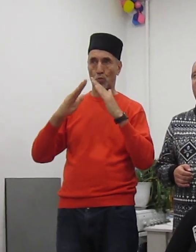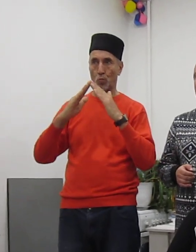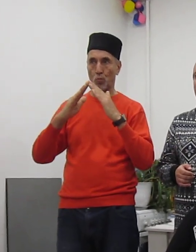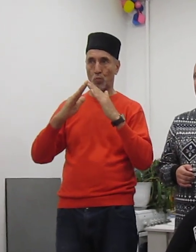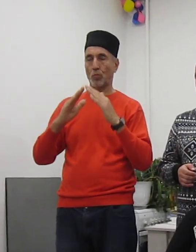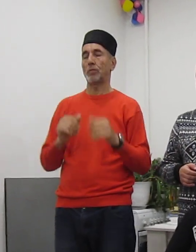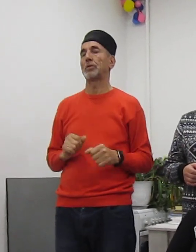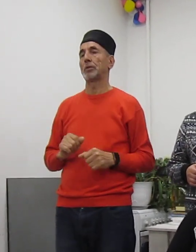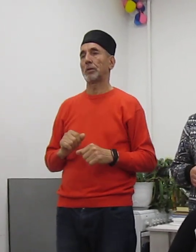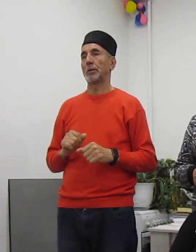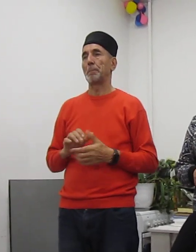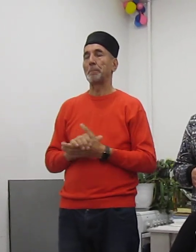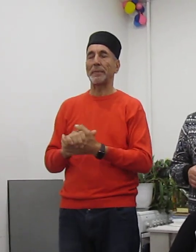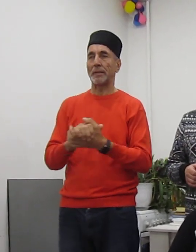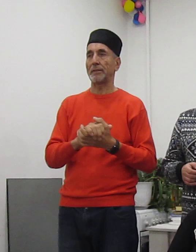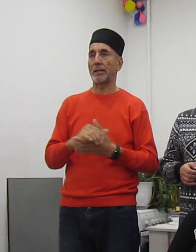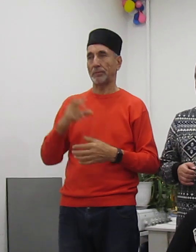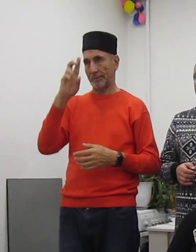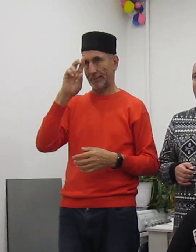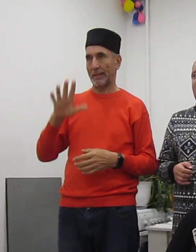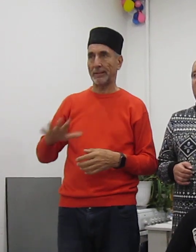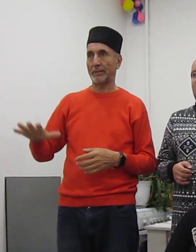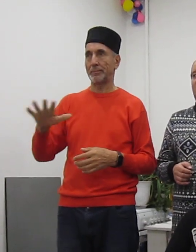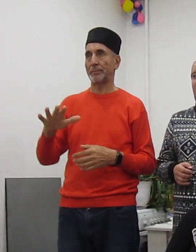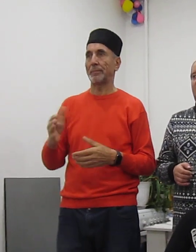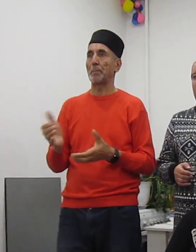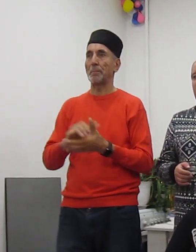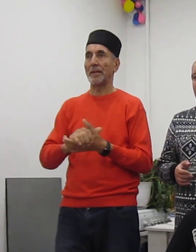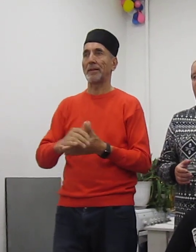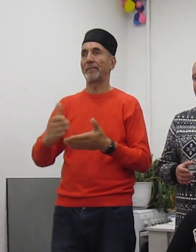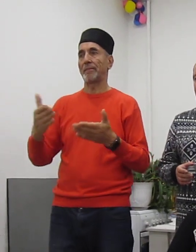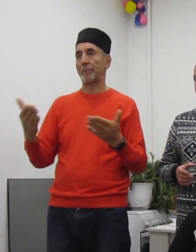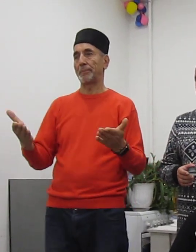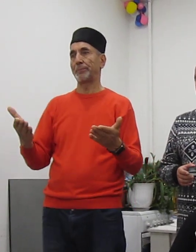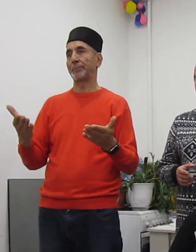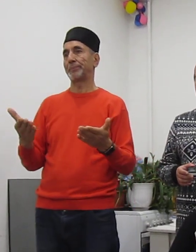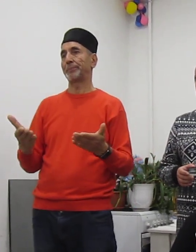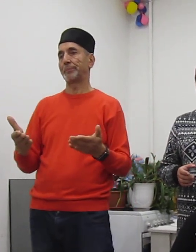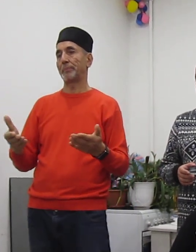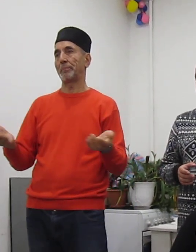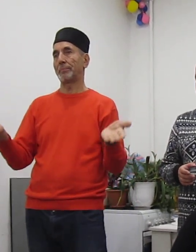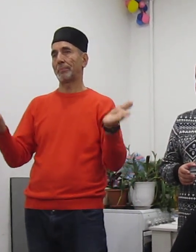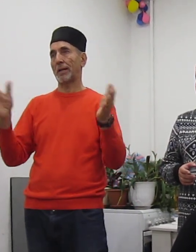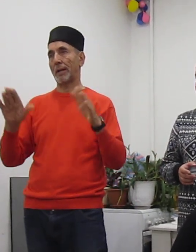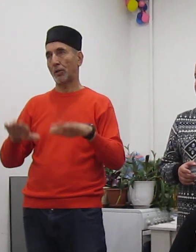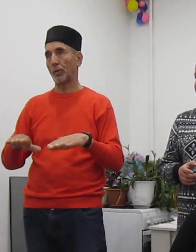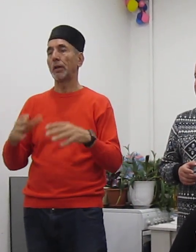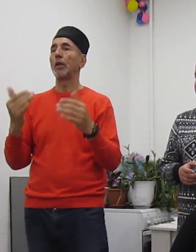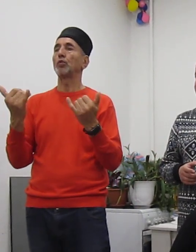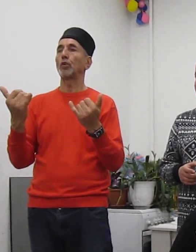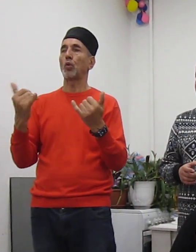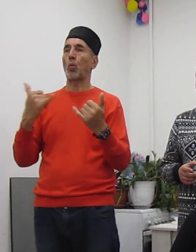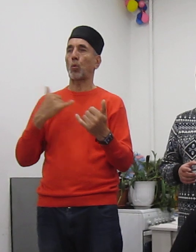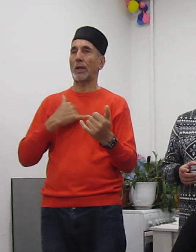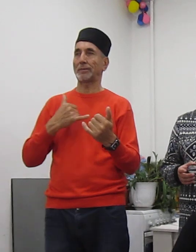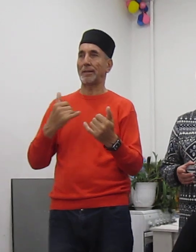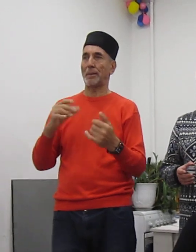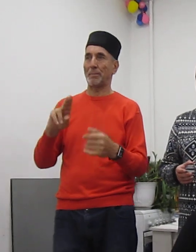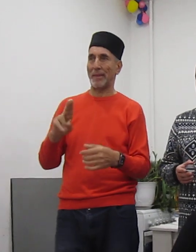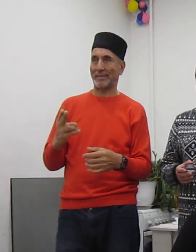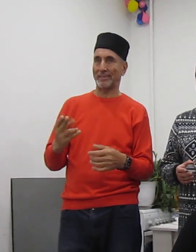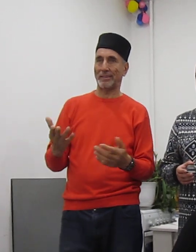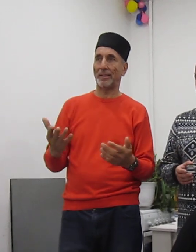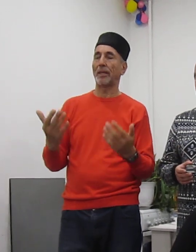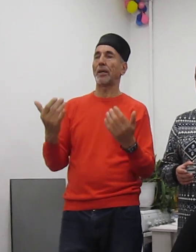нашей стране! Ассалам алейкум! Варахматуллахи варакатуху! Сегодня у нас пятница!